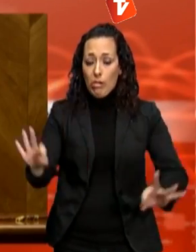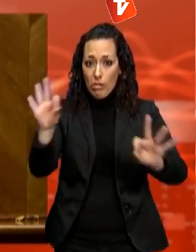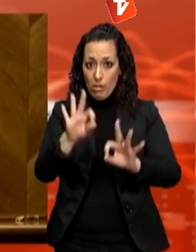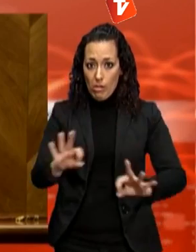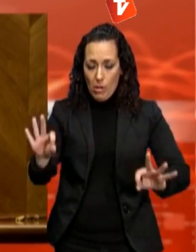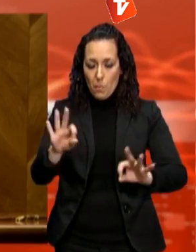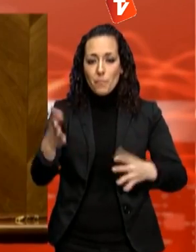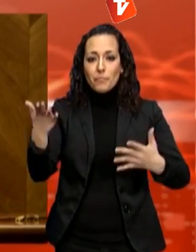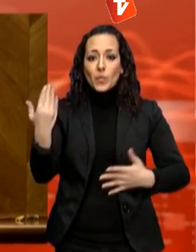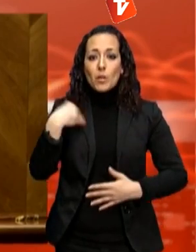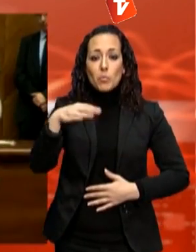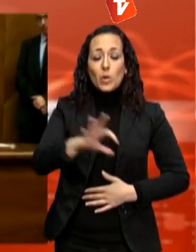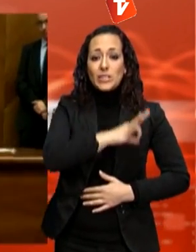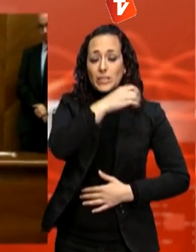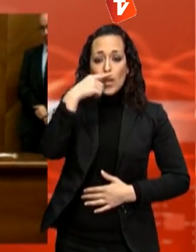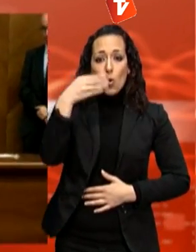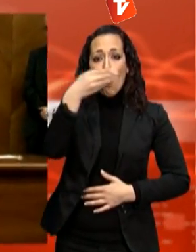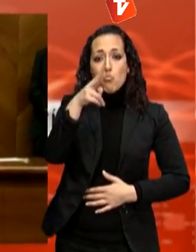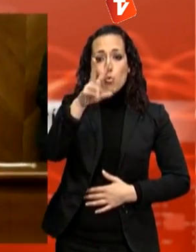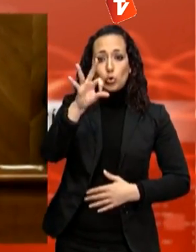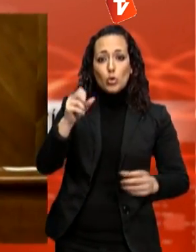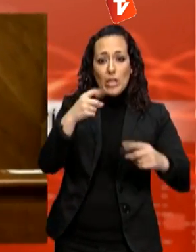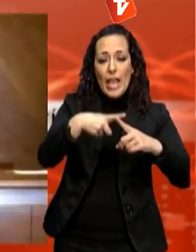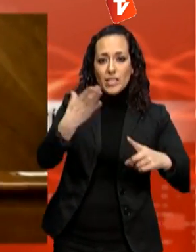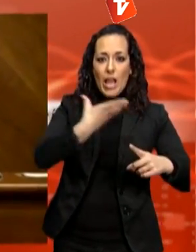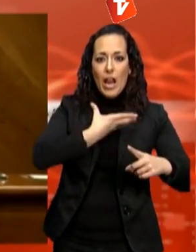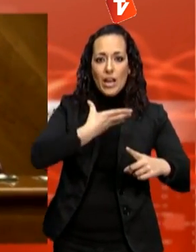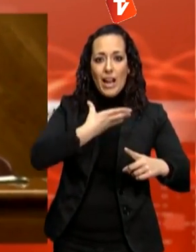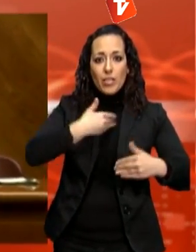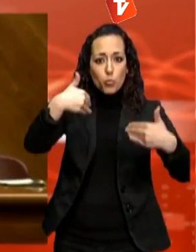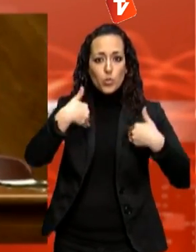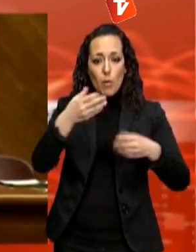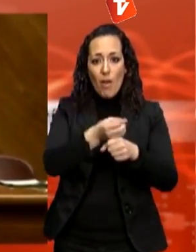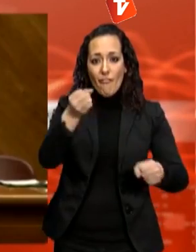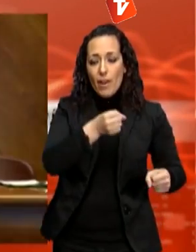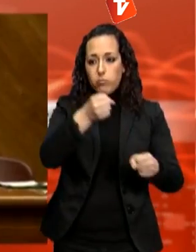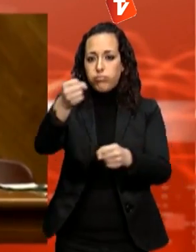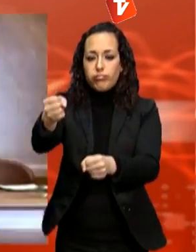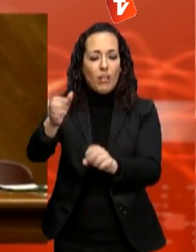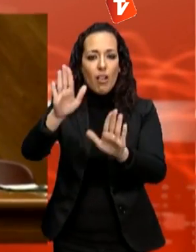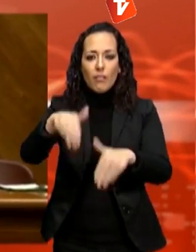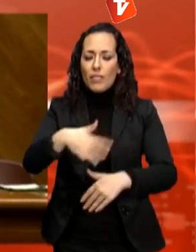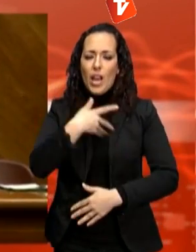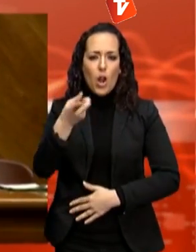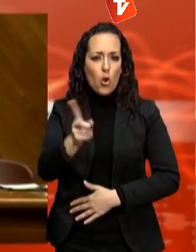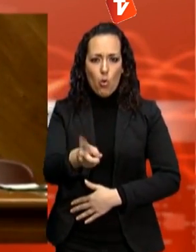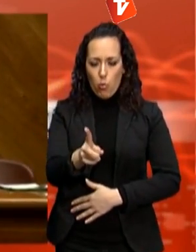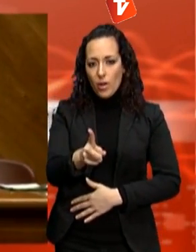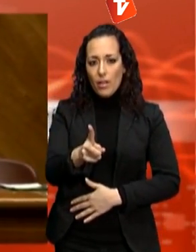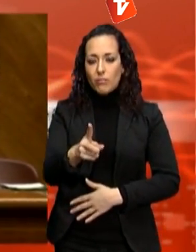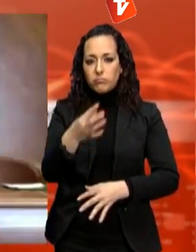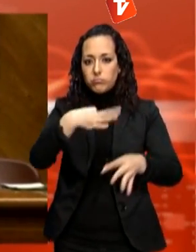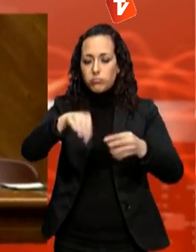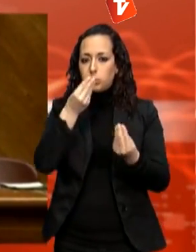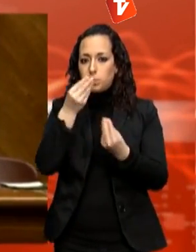la vara a Sánchez, l'exalcalde ha preferit fugir dels flaixos i ha estat la segona tinent d'alcalde Montserrat Capdevila qui ho ha fet. El nou batlle de